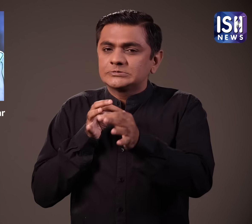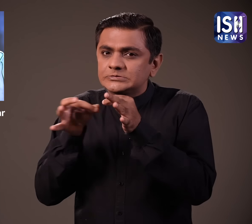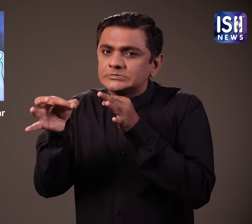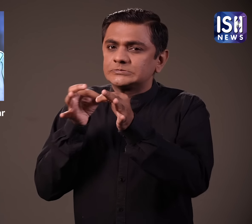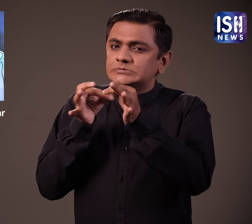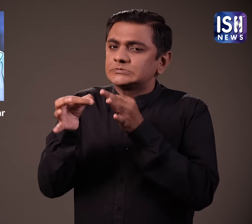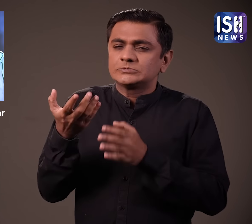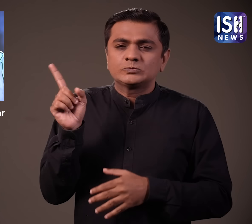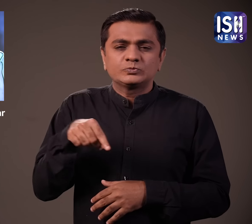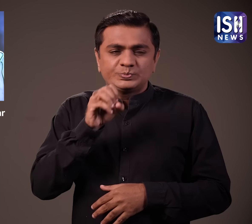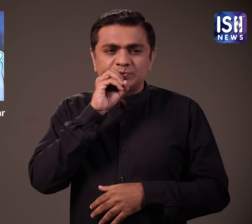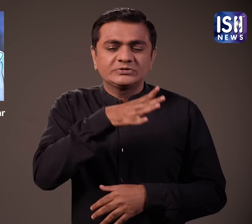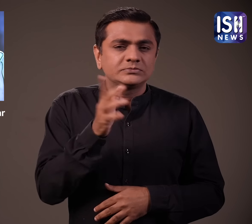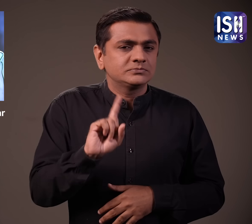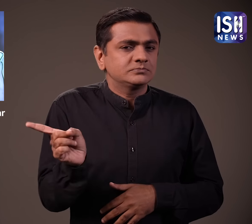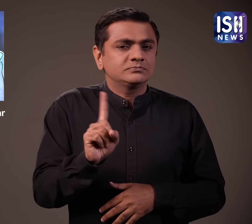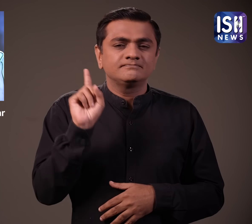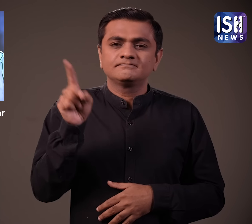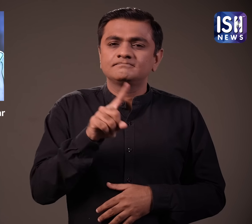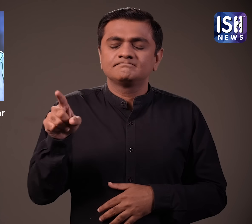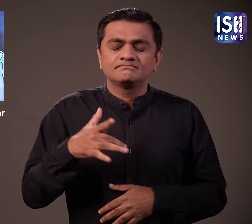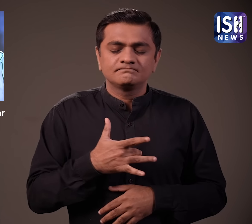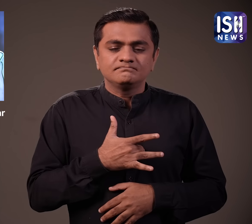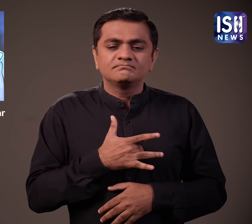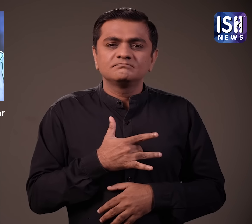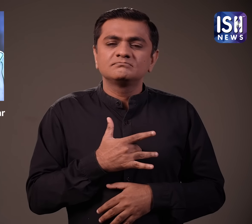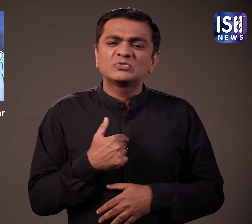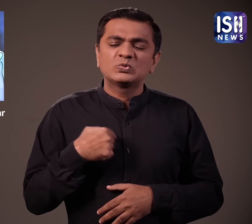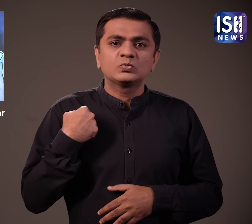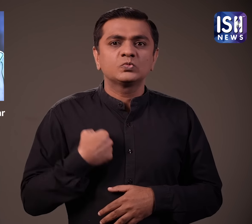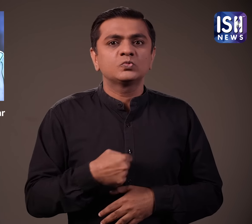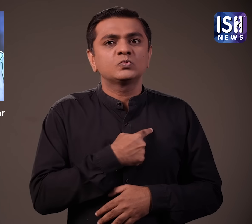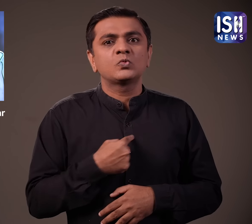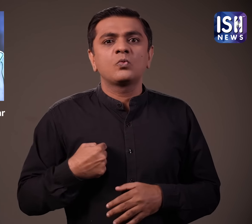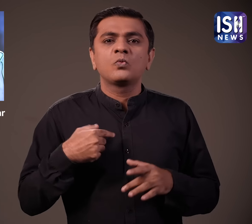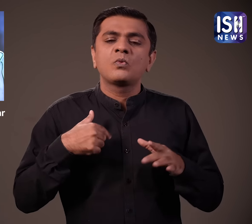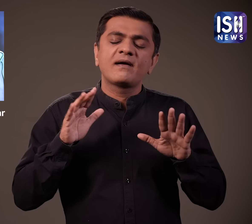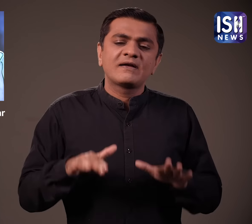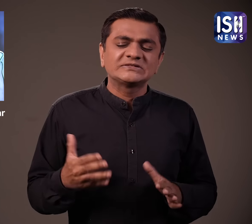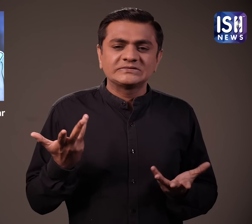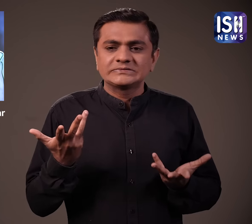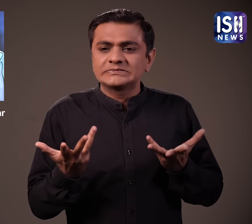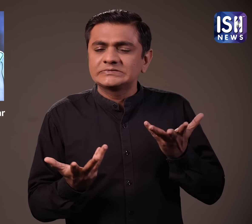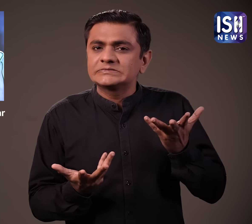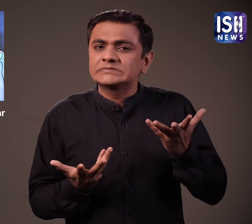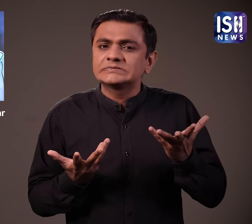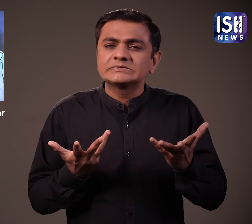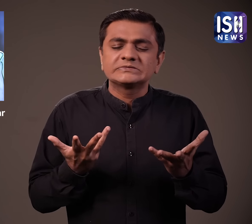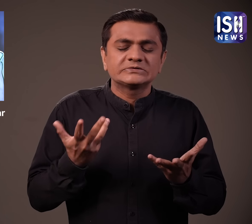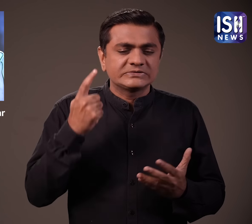मिले और उनसे कहा कि एलगर पर थूखना गलत था तब कोली को अपनी गलती का एहसास हुआ और उन्हें अपने कृत्यों